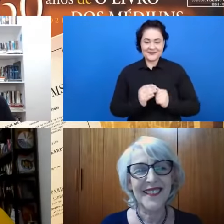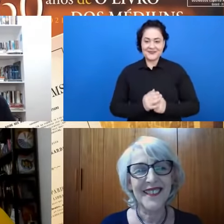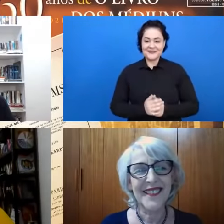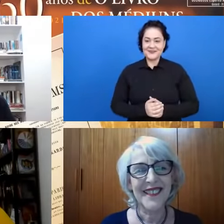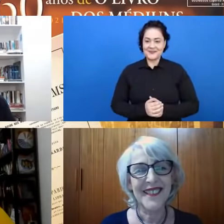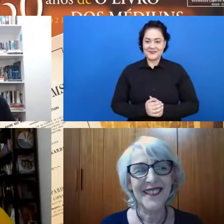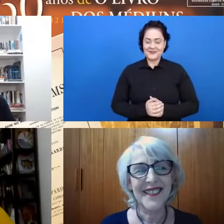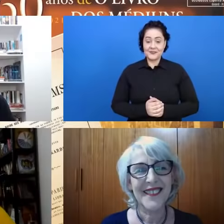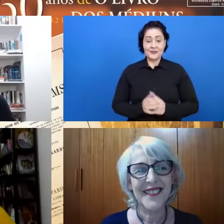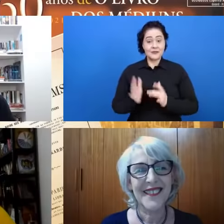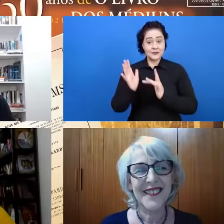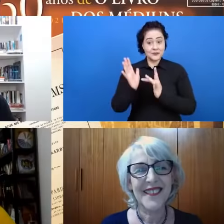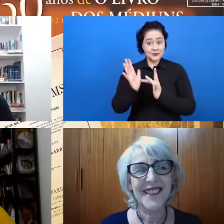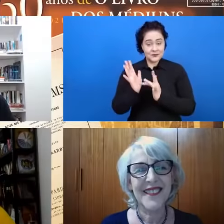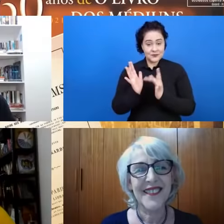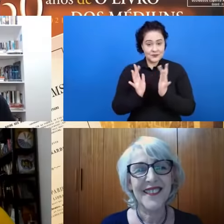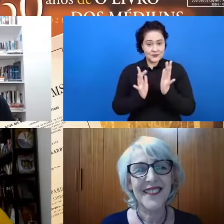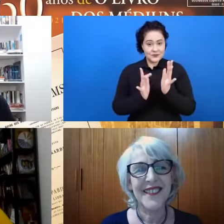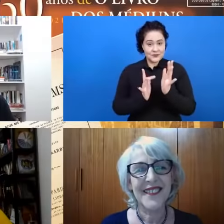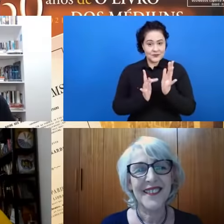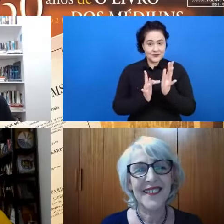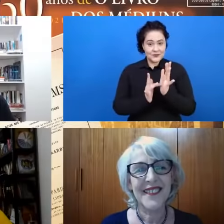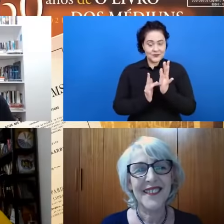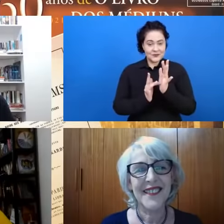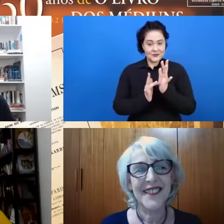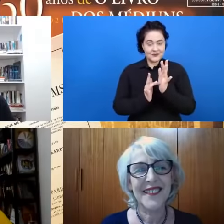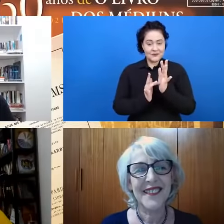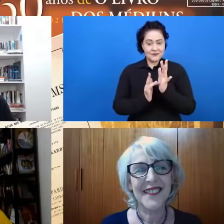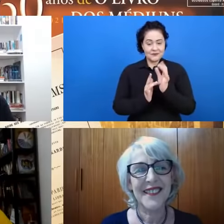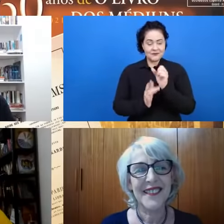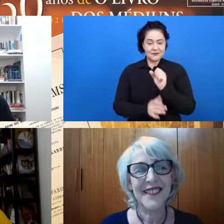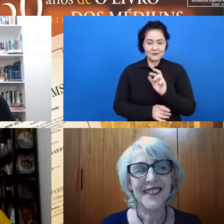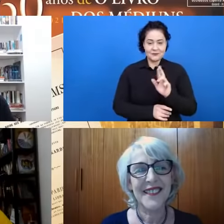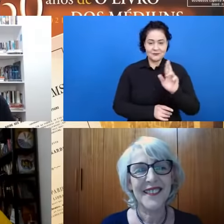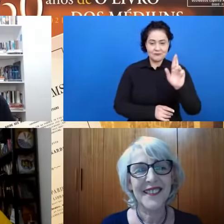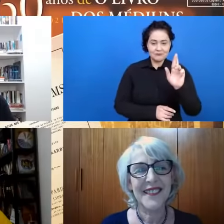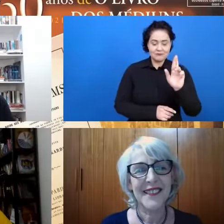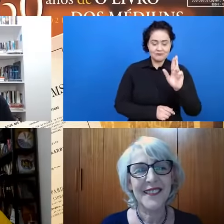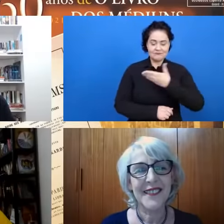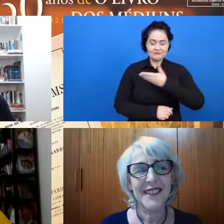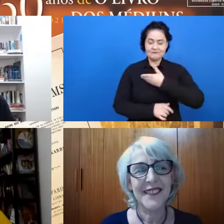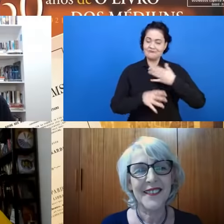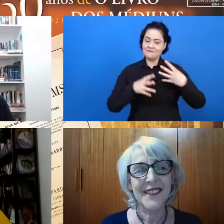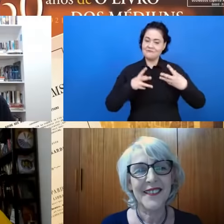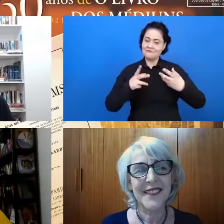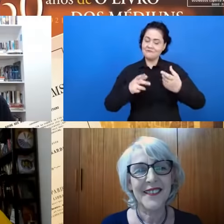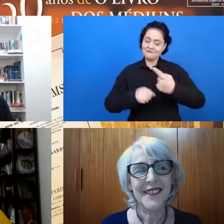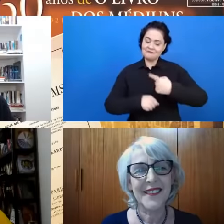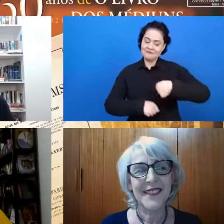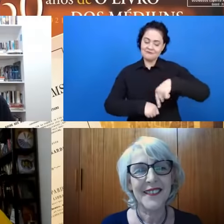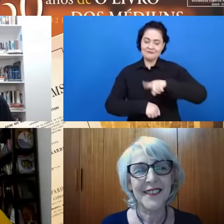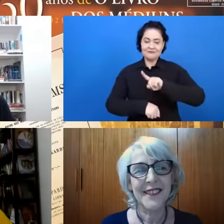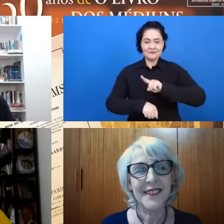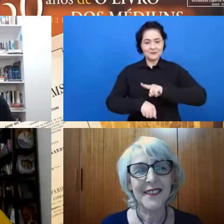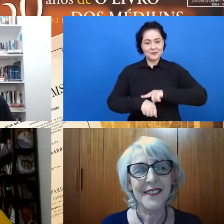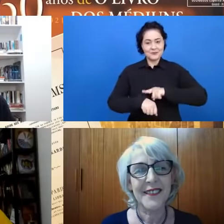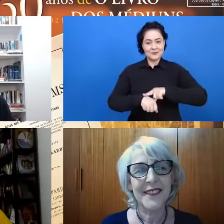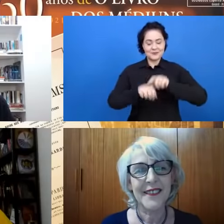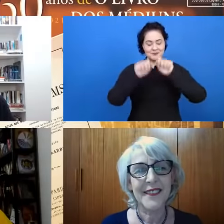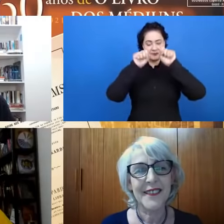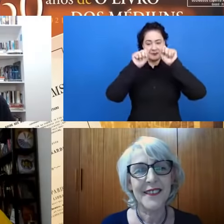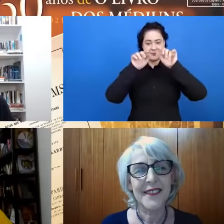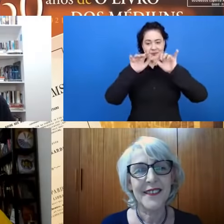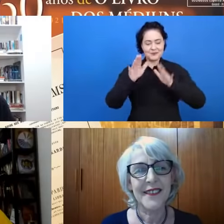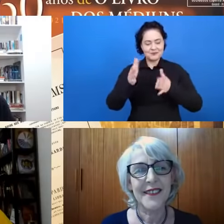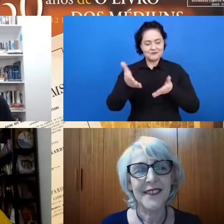Que Jesus, nosso divino mestre, benfeitor e amigo de todos os momentos, nos abençoe, nos